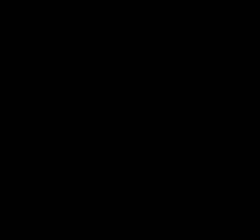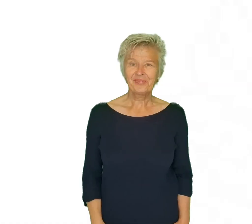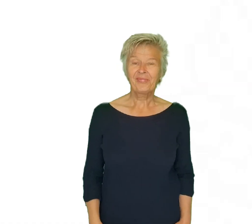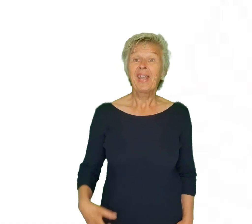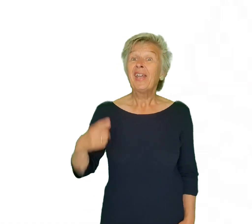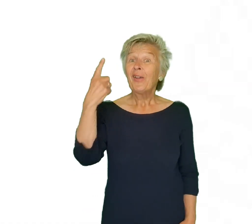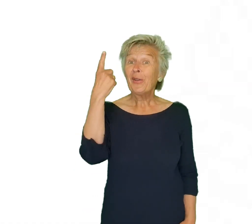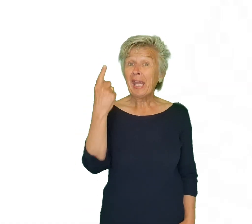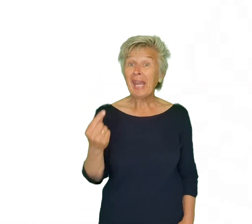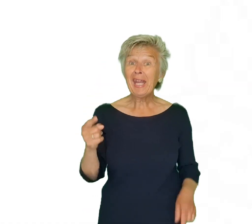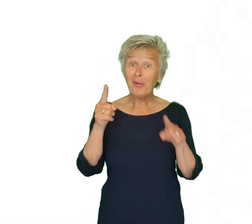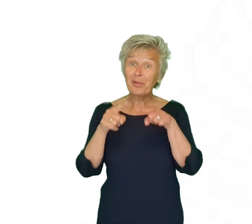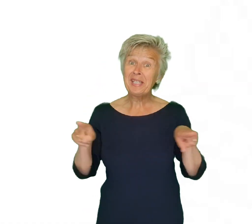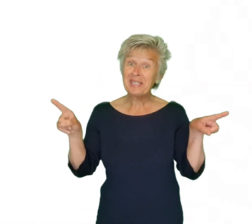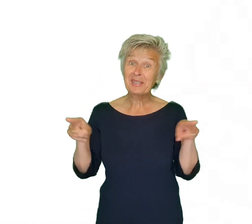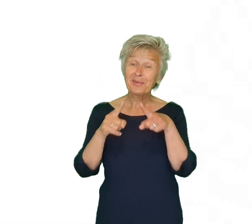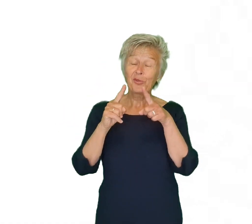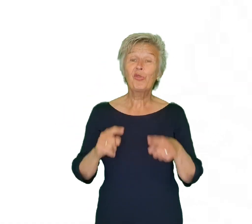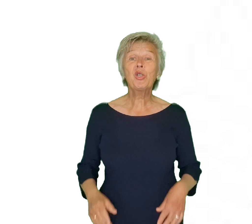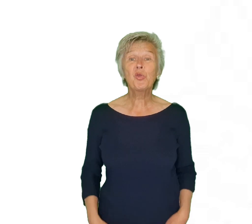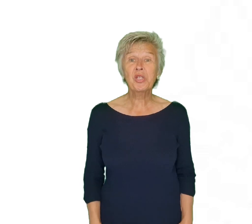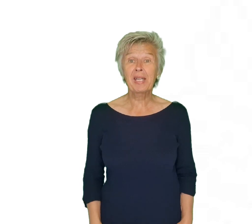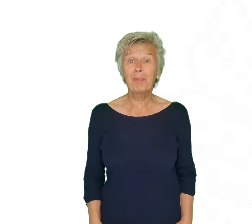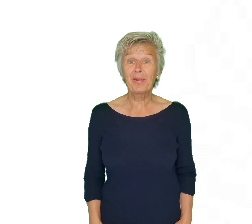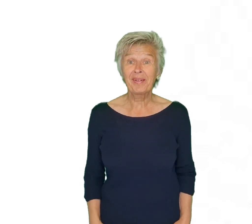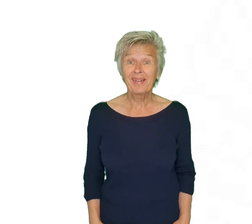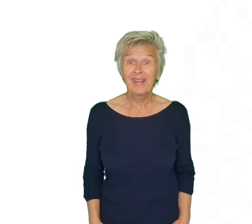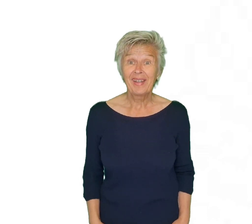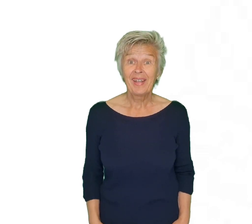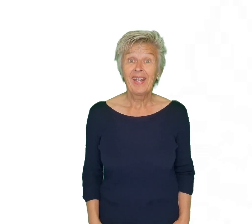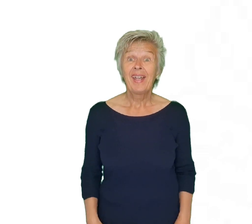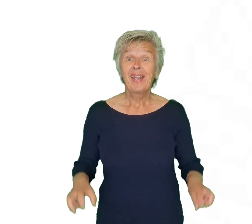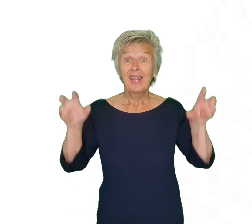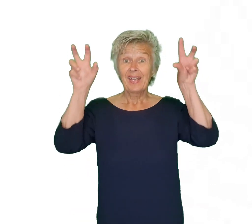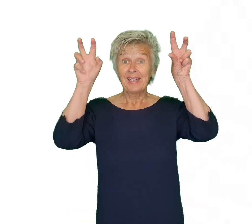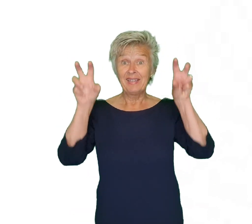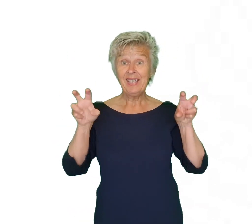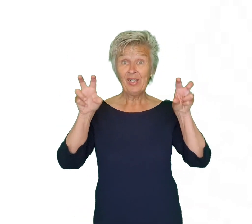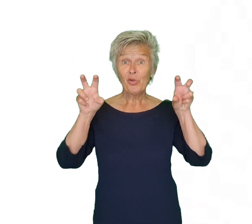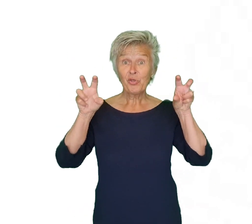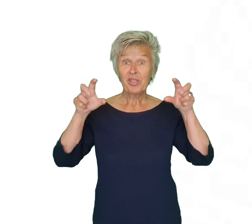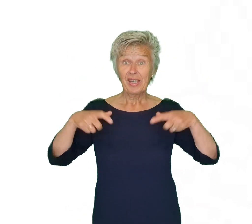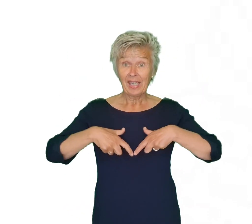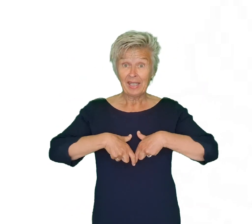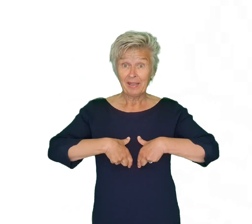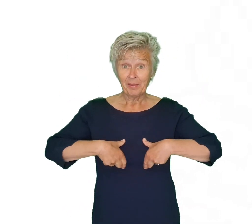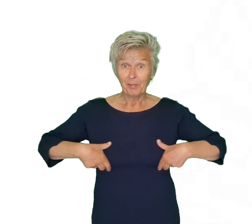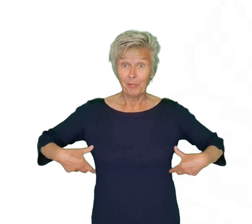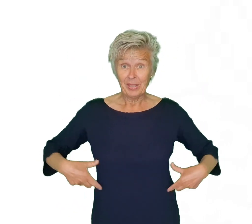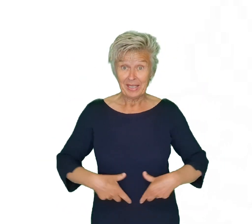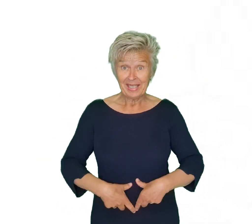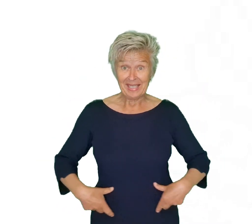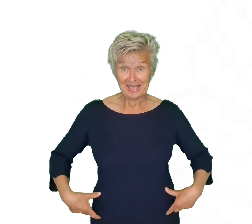Een heel leuk liedje van Jeroen Schipper Dino's in bikinis